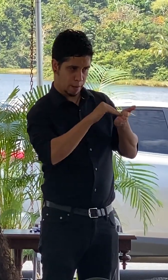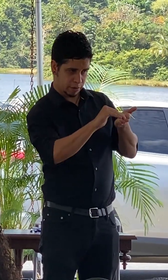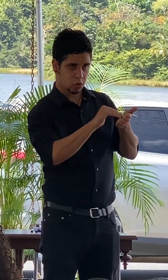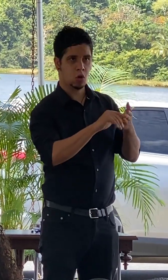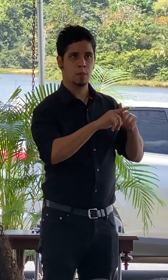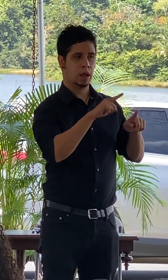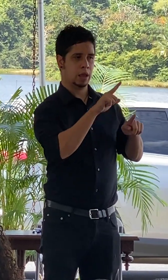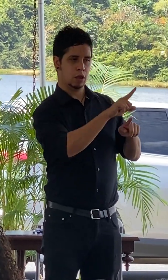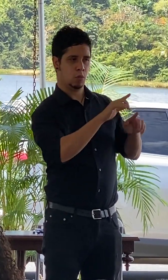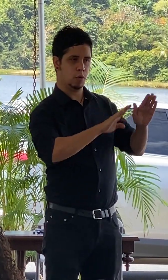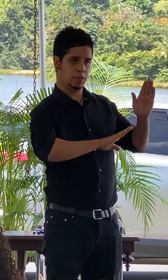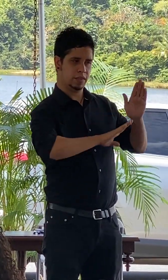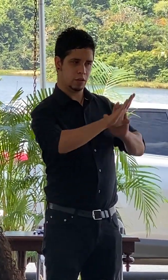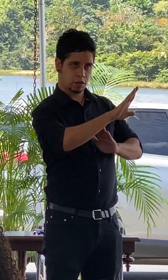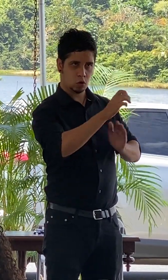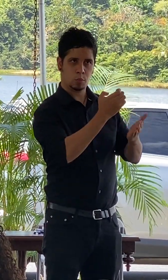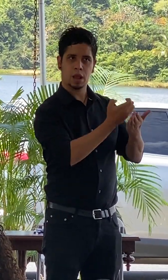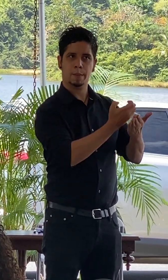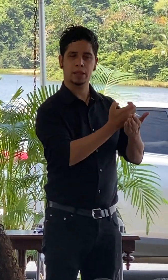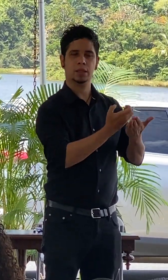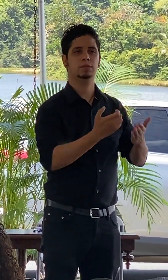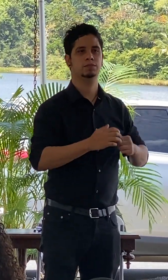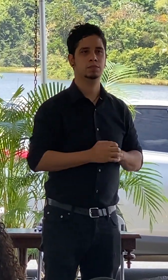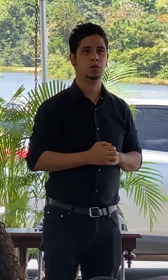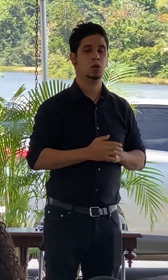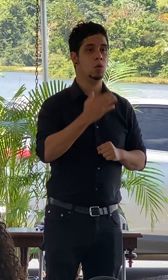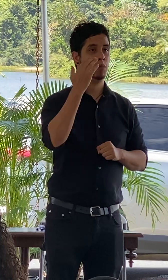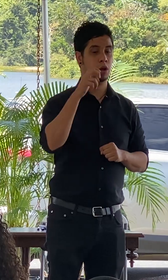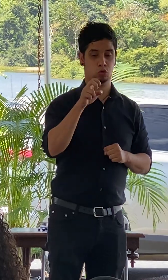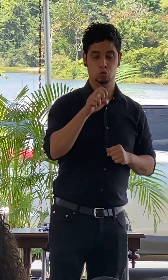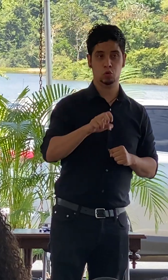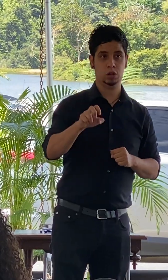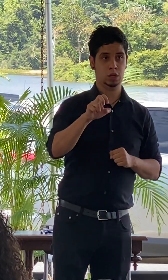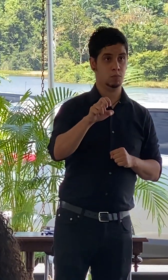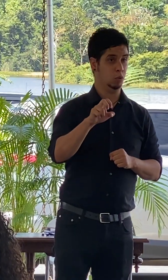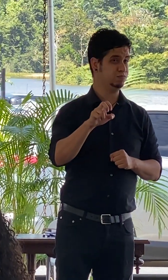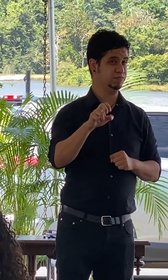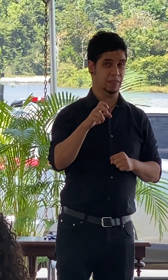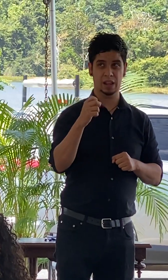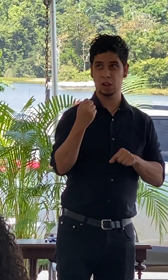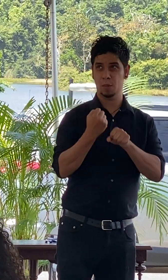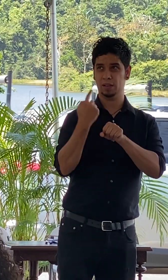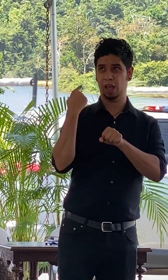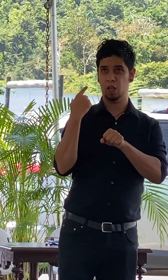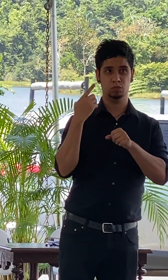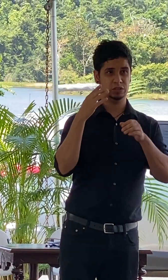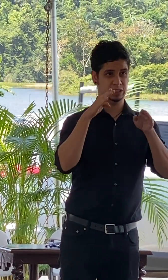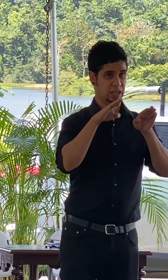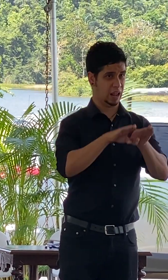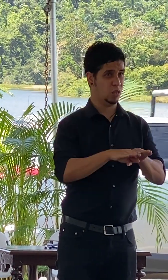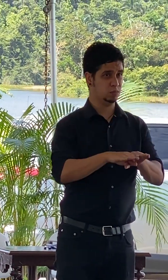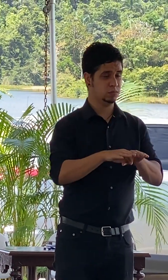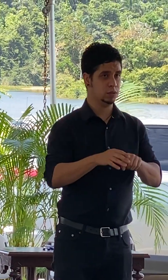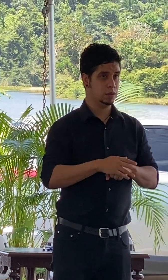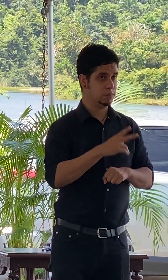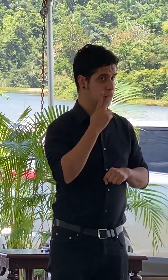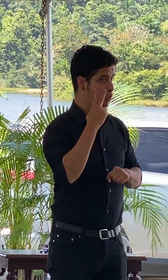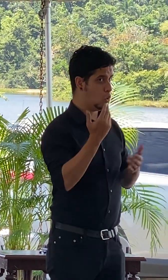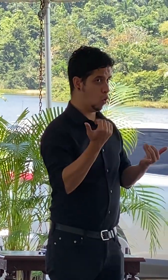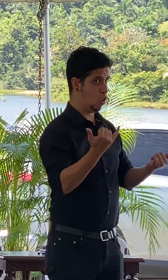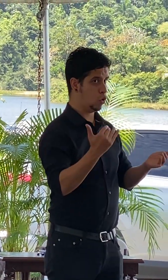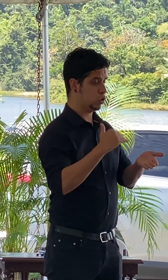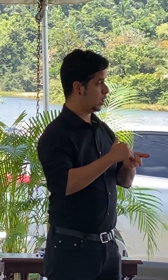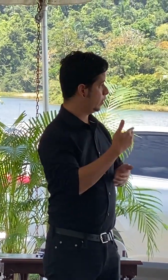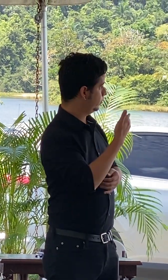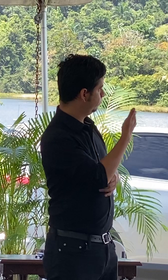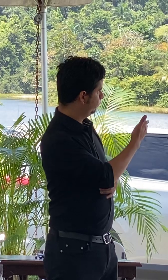puedan desarrollarse porque a pesar de que estuvimos desde febrero el año pasado tuvo cerrado miren hoy como vuelven ellos con